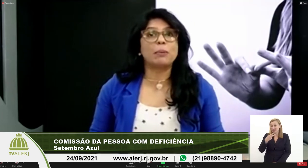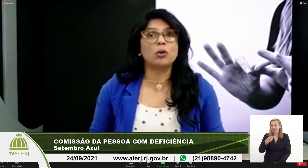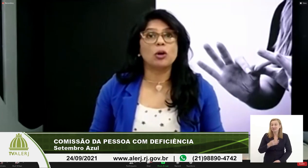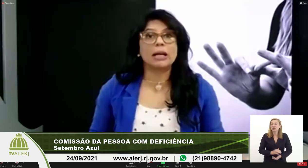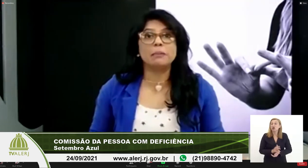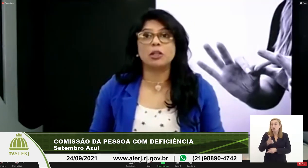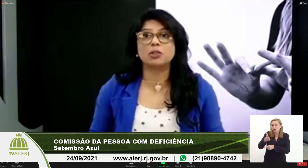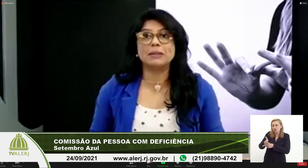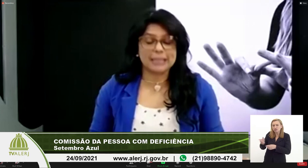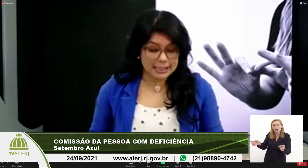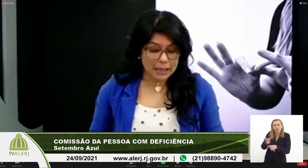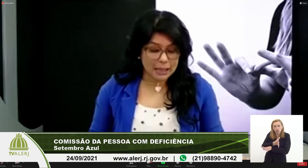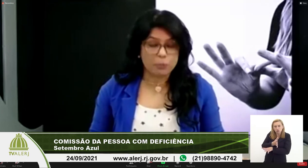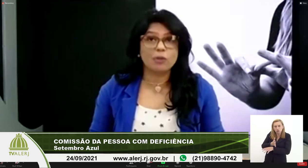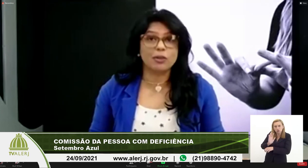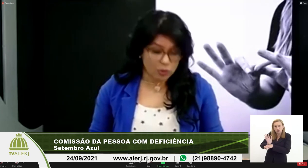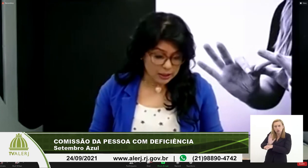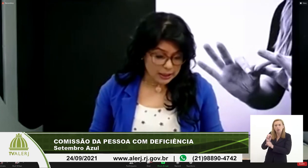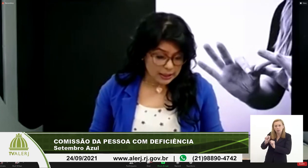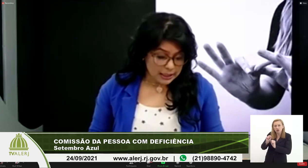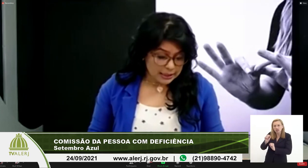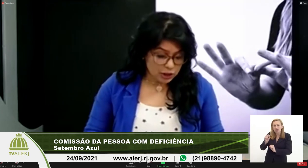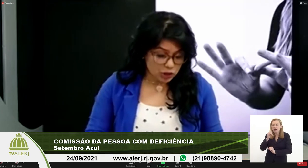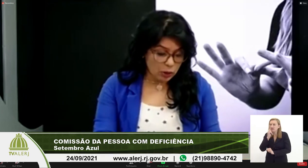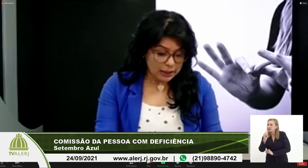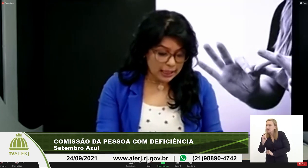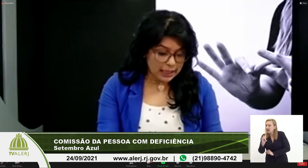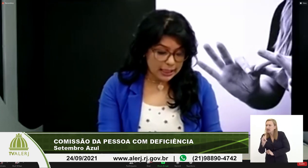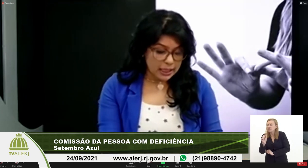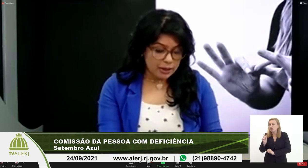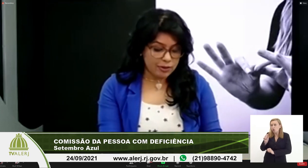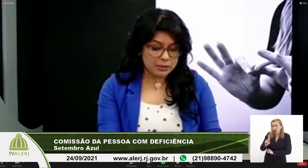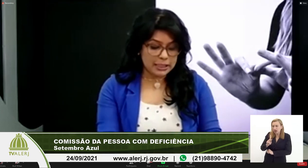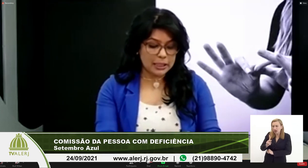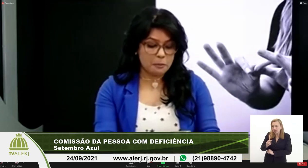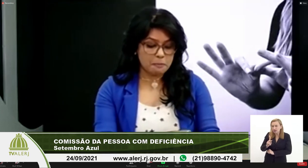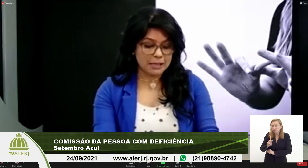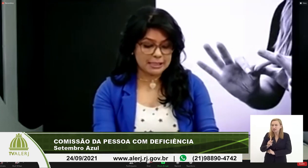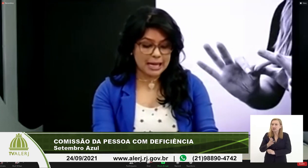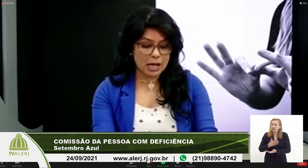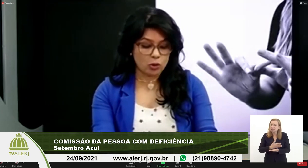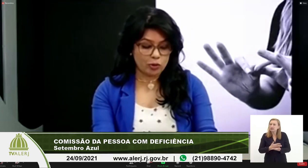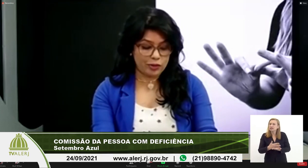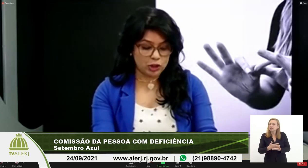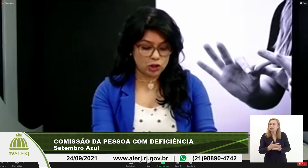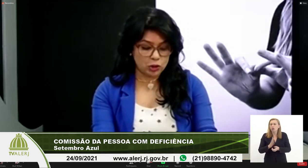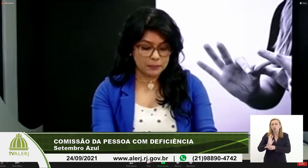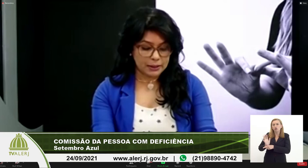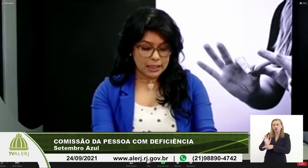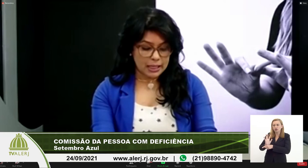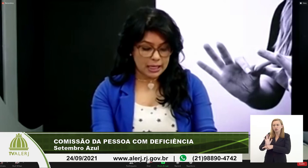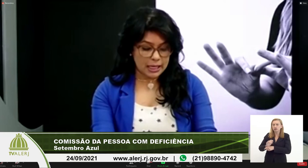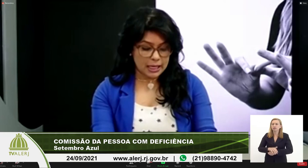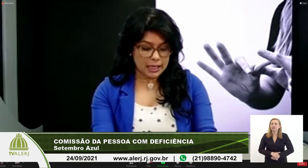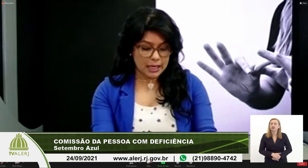vídeo está pronto alguém pode me sinalizar por favor se estiver ok vamos então passar o vídeo